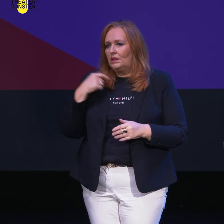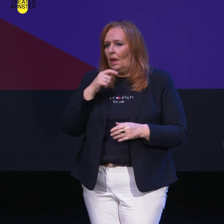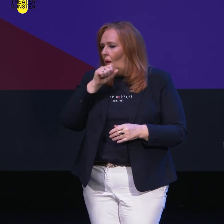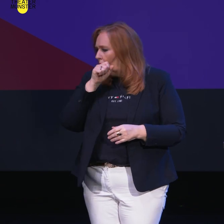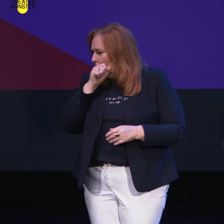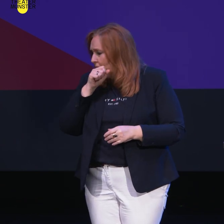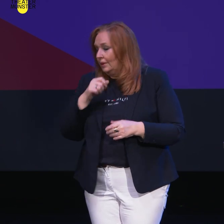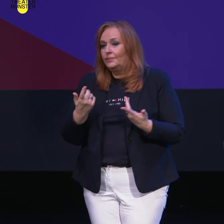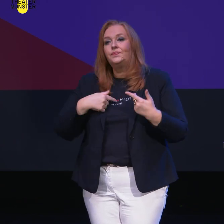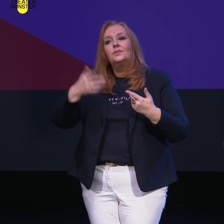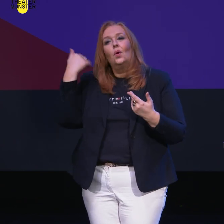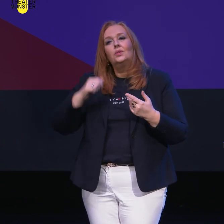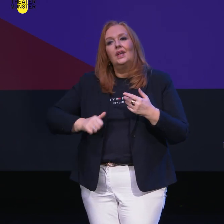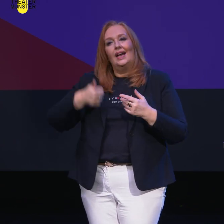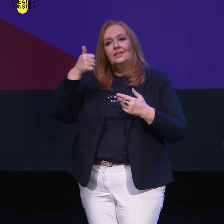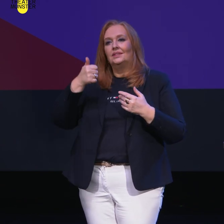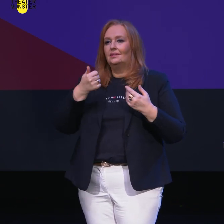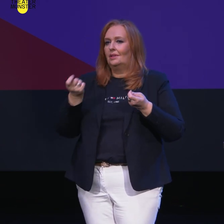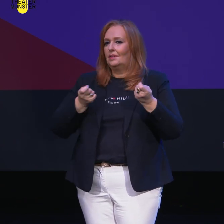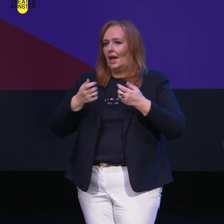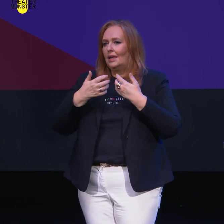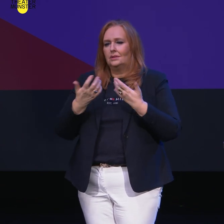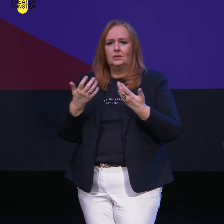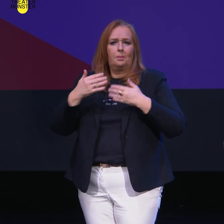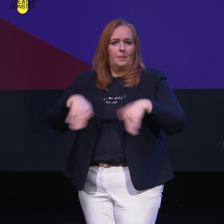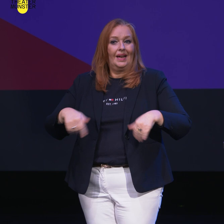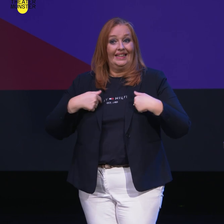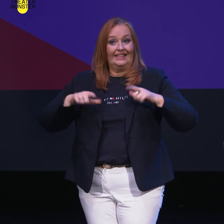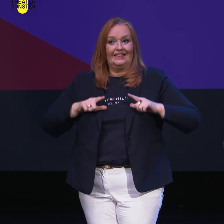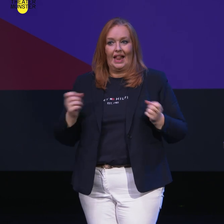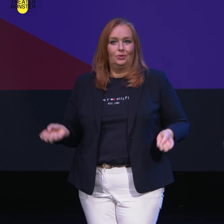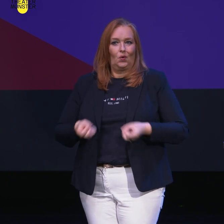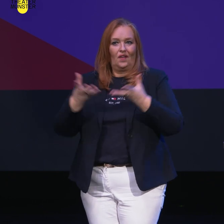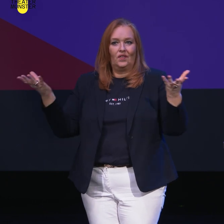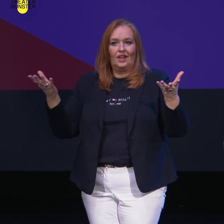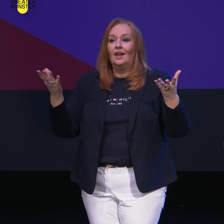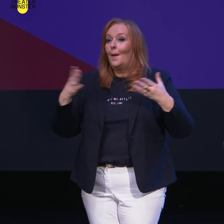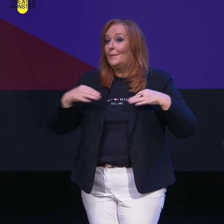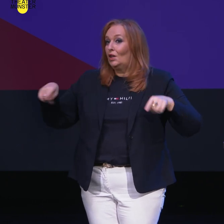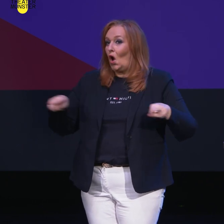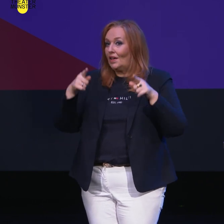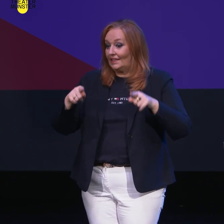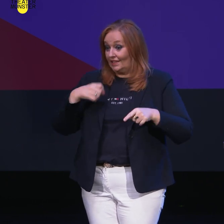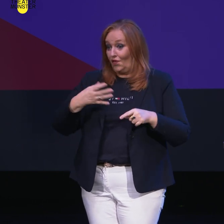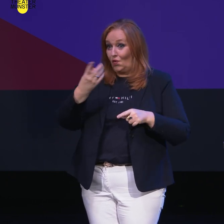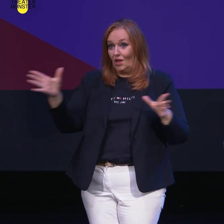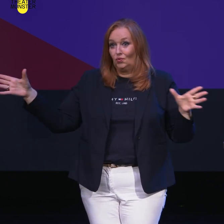Furien, unsere erste Tanzpremiere, die ich selber choreografieren werde. Im Frühling werden wir mit dem Orchester arbeiten. Wir haben die